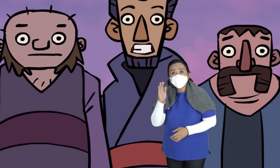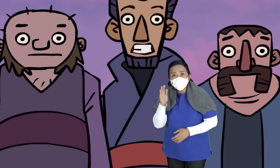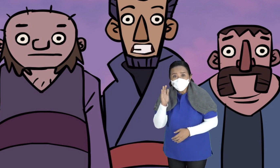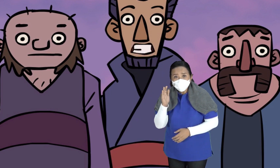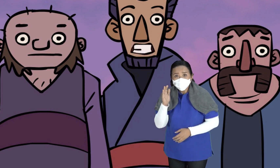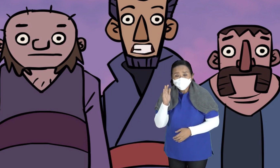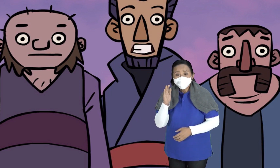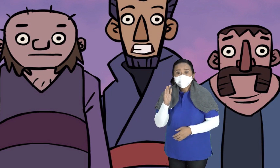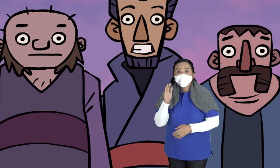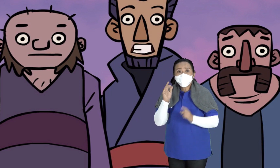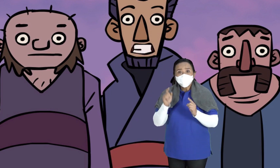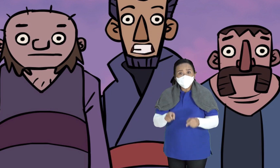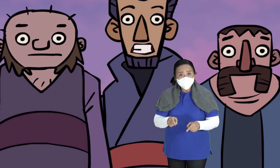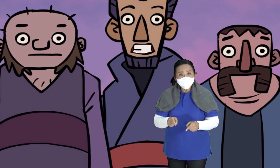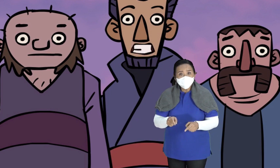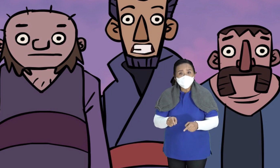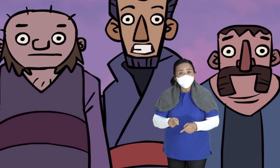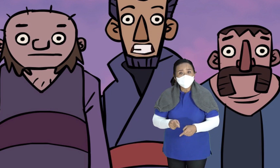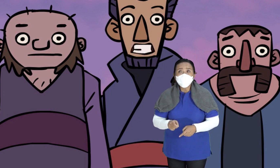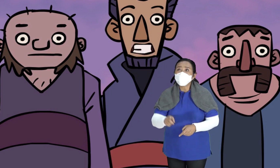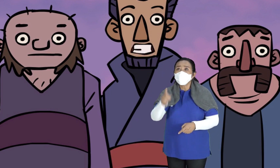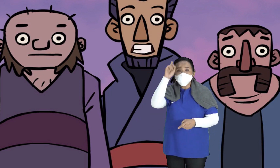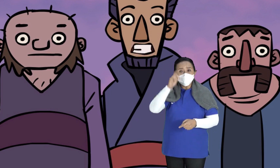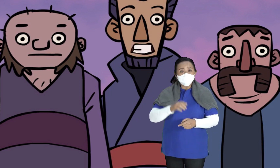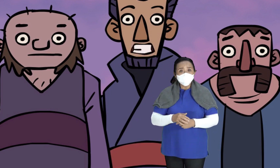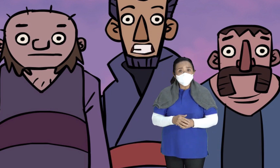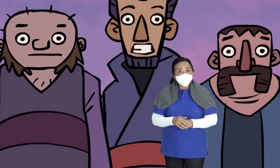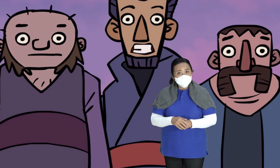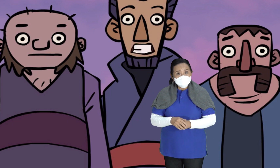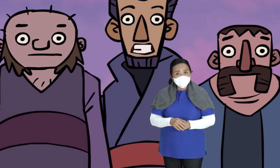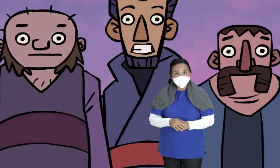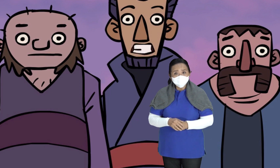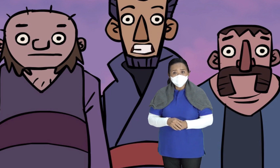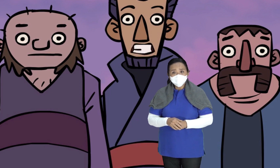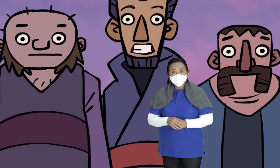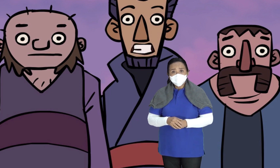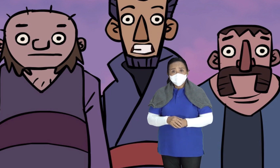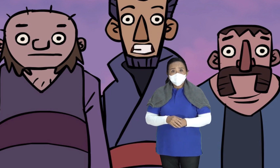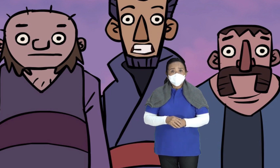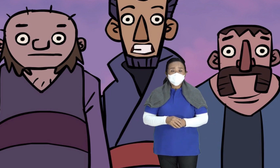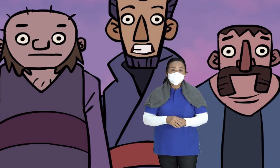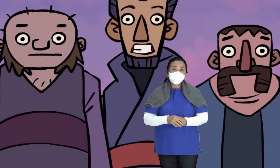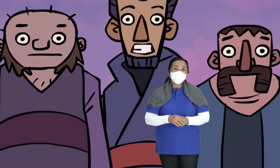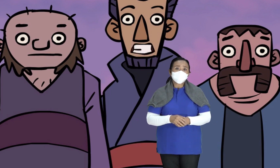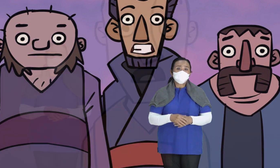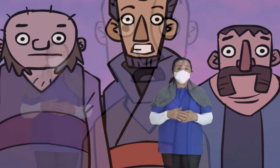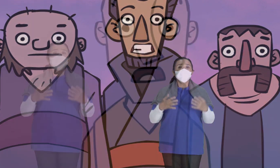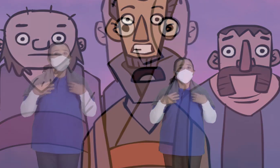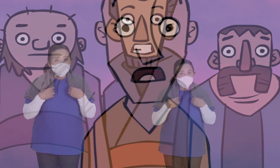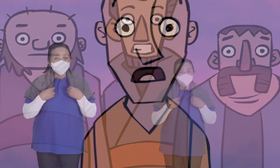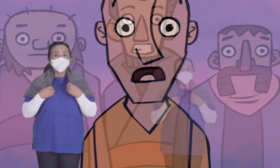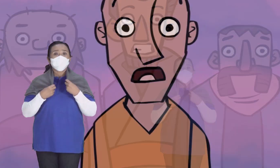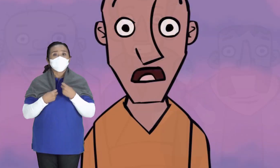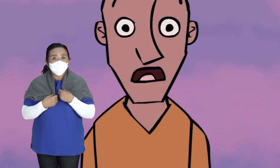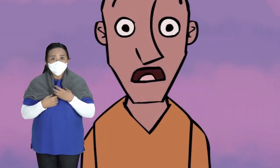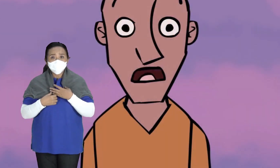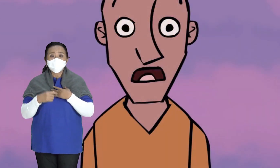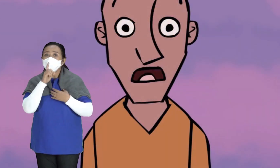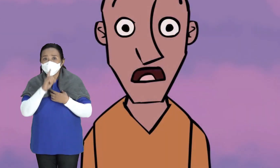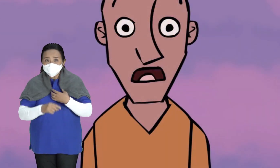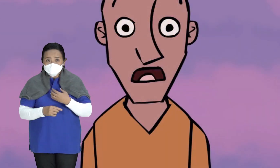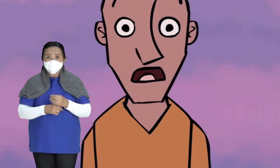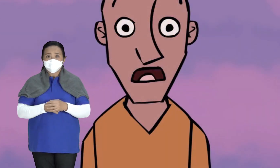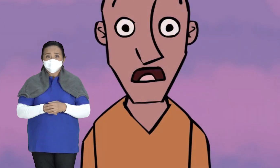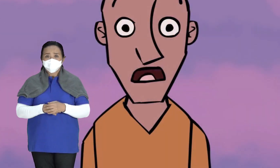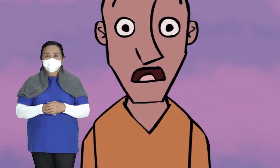pada hari ini Tuhanmu Nabi Elia Akan diangkat ke surga Elisa mengatakan Iya Udah tau